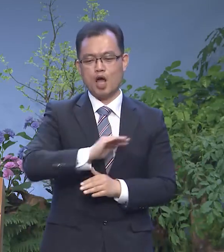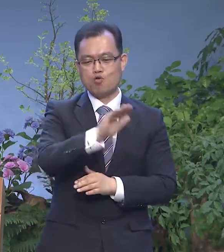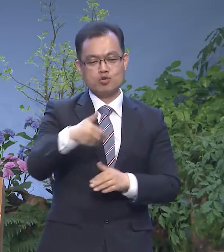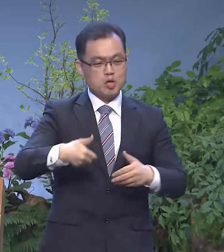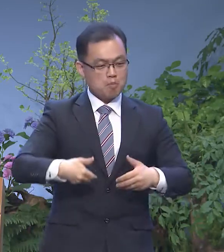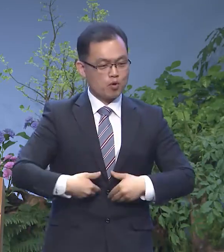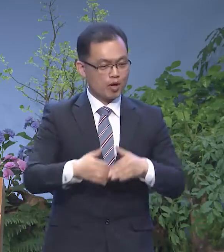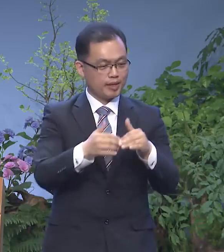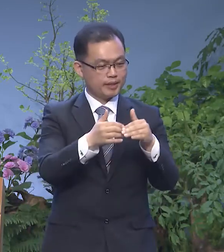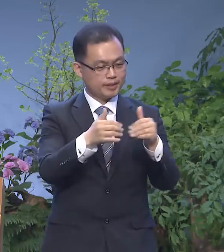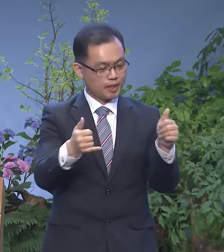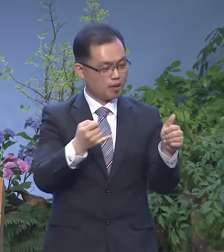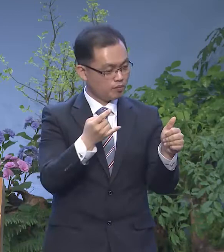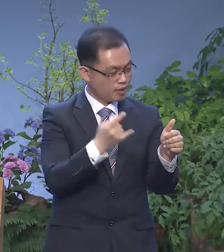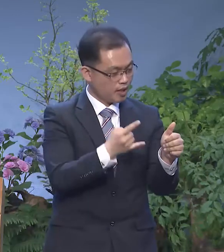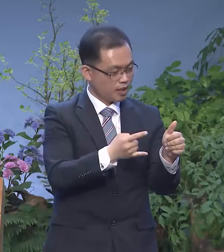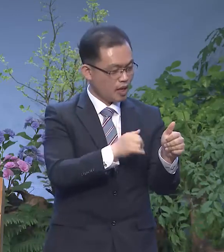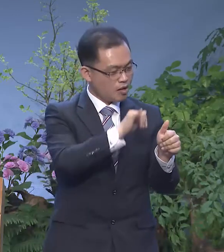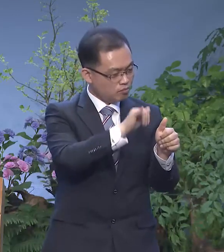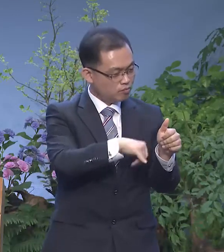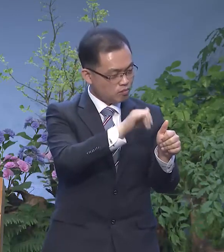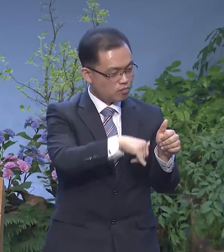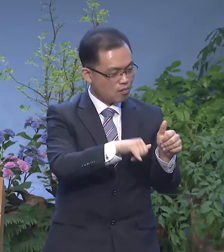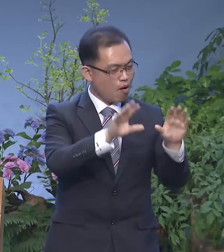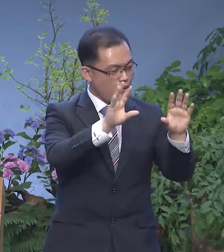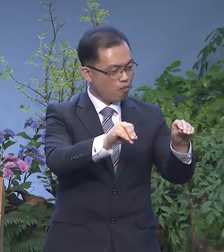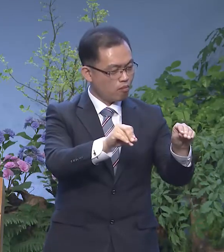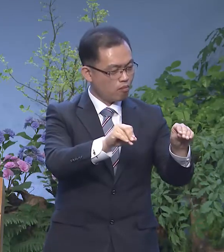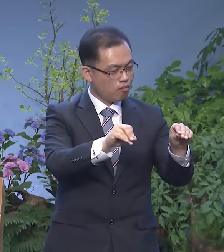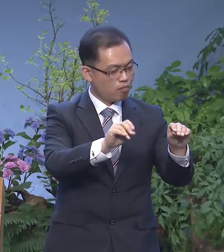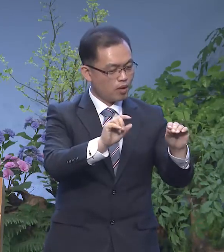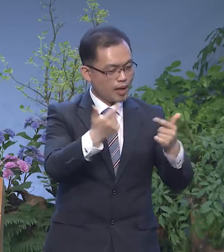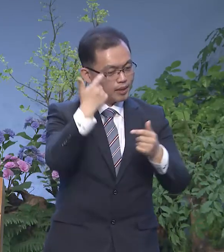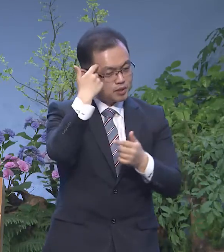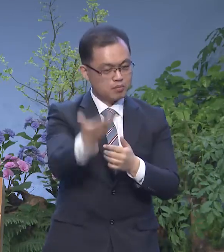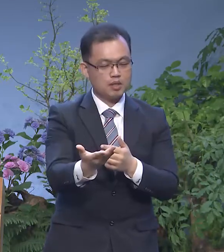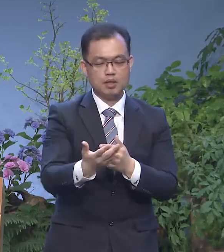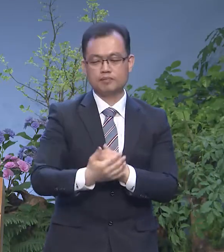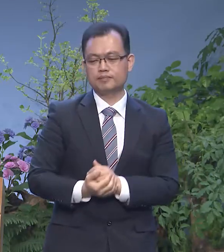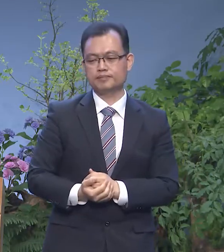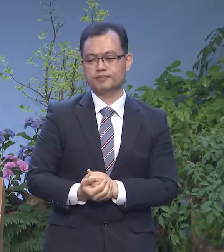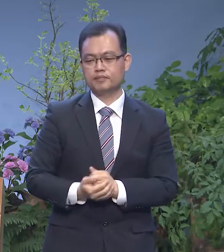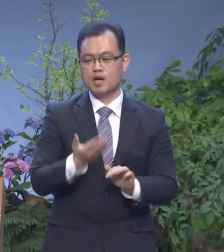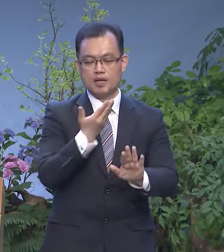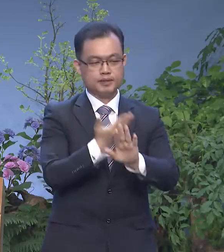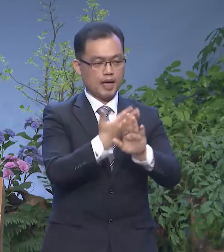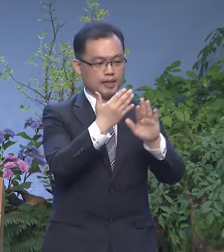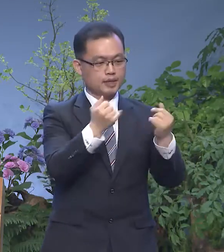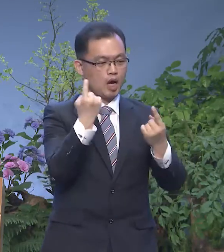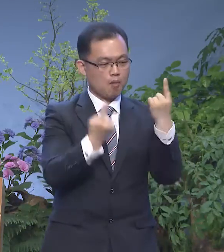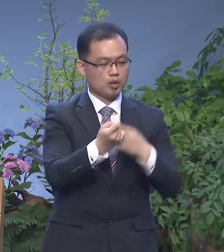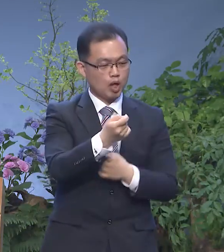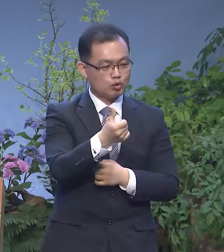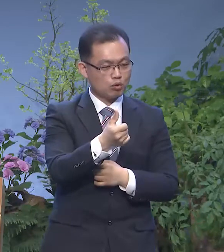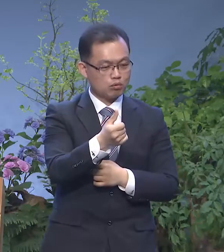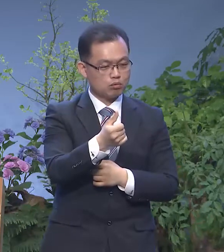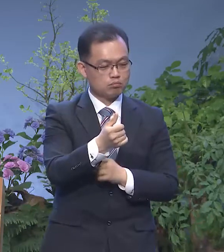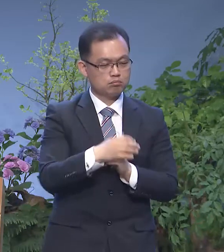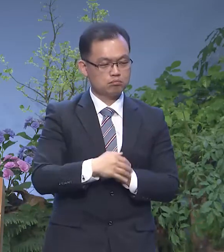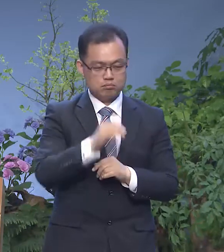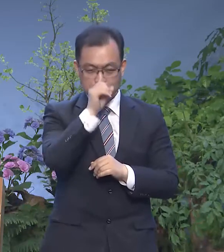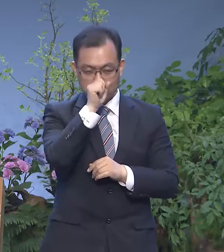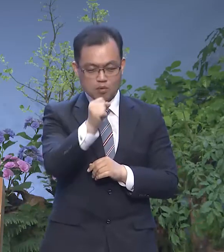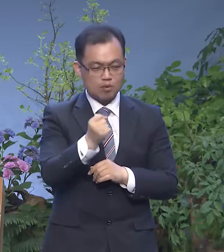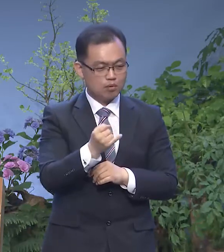필요하는 사람들에 대해서 우리가 성김을 멈추고 있지는 않습니까 다른 사람보다 좀 나은 것이 있다고 한다면